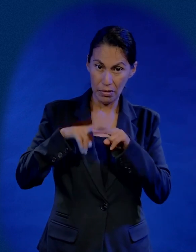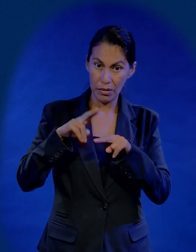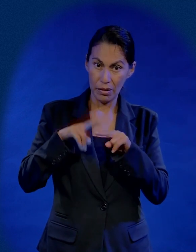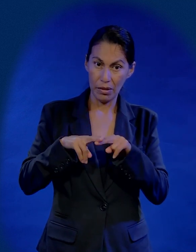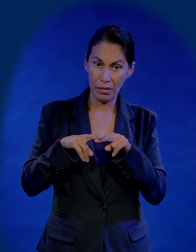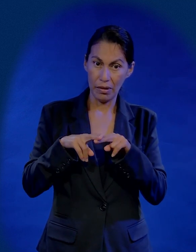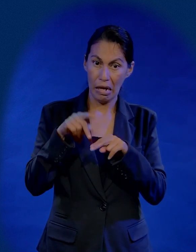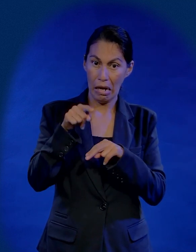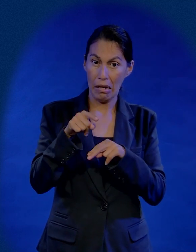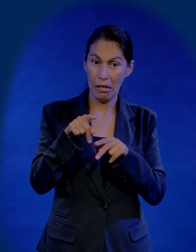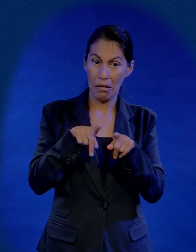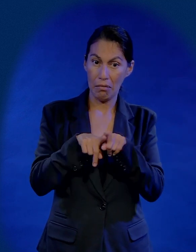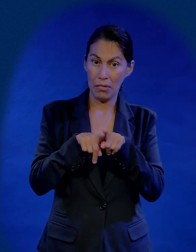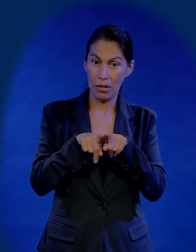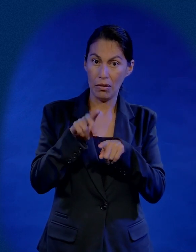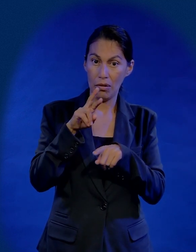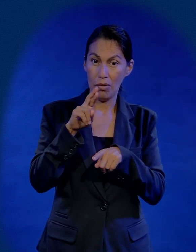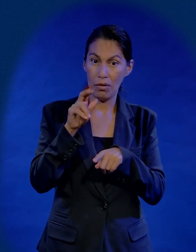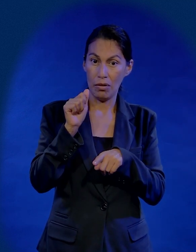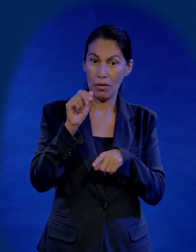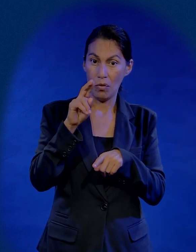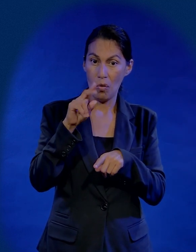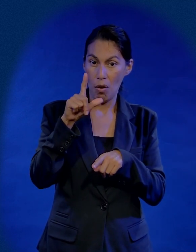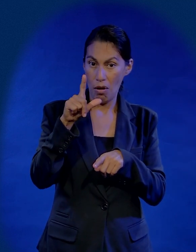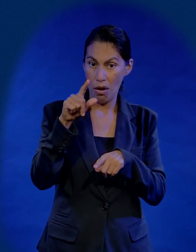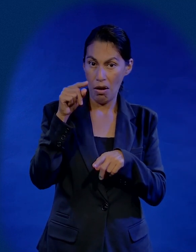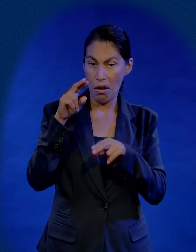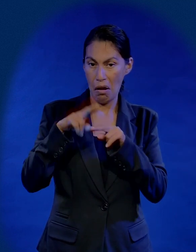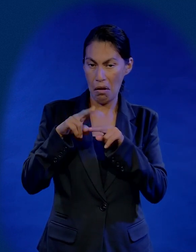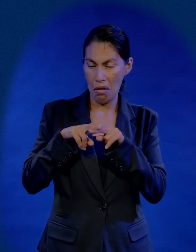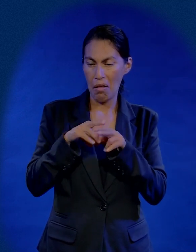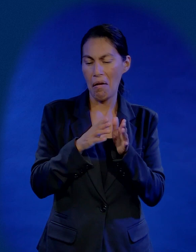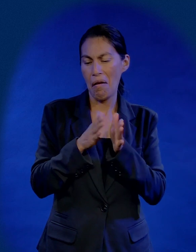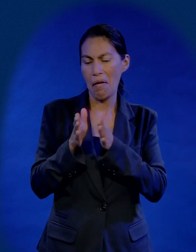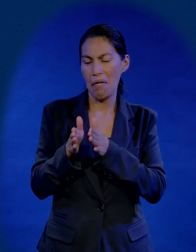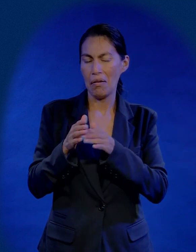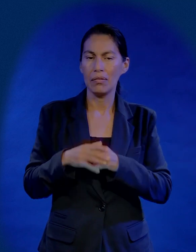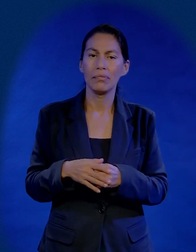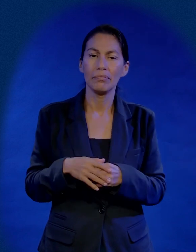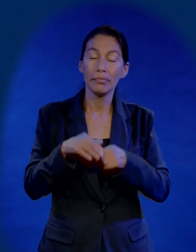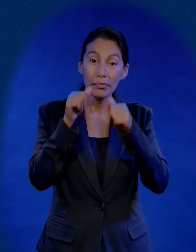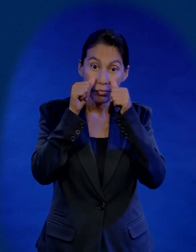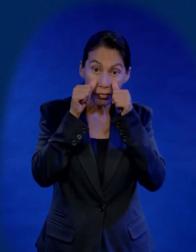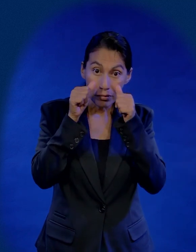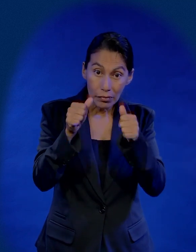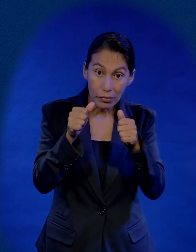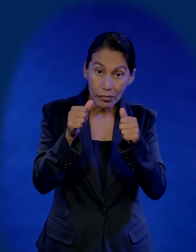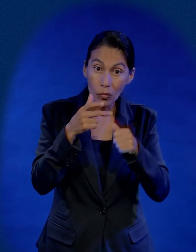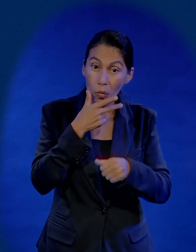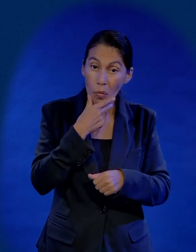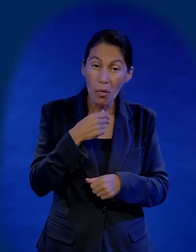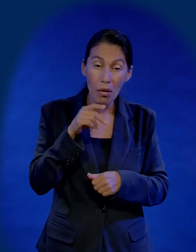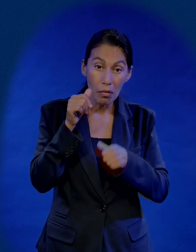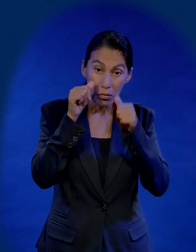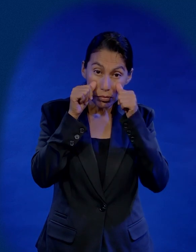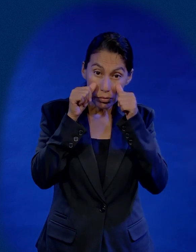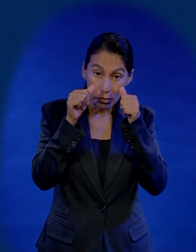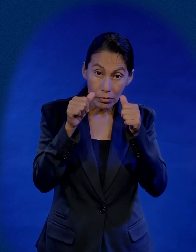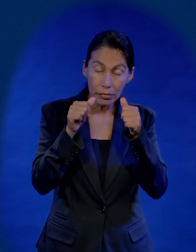mañanas me venía y me sentaba allá justo donde está mi hermano Raúl allá arriba ahí a un ladito ahí me sentaba todas las mañanas a escuchar ese hombre